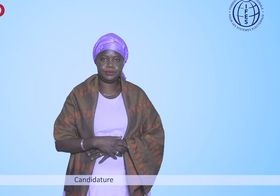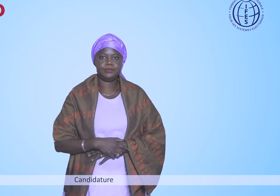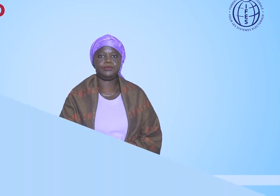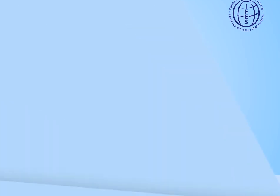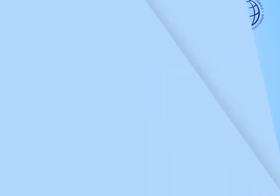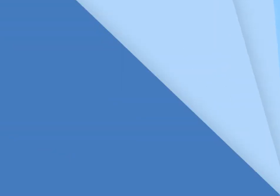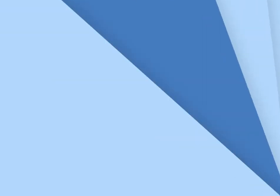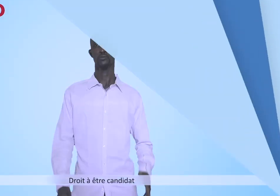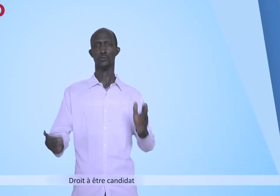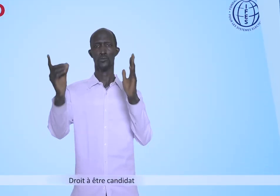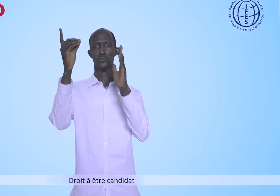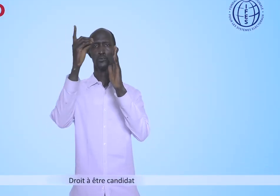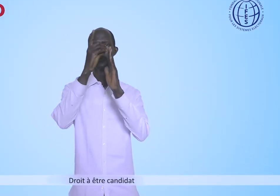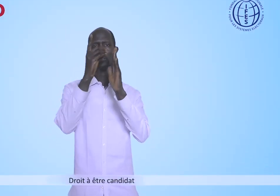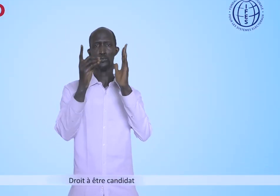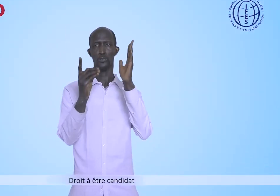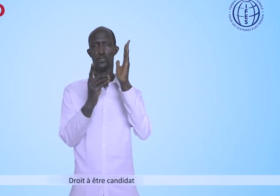Droit à être candidat